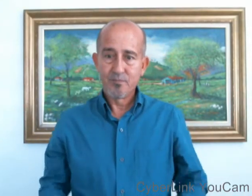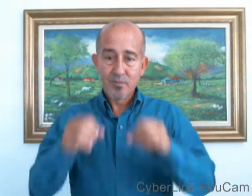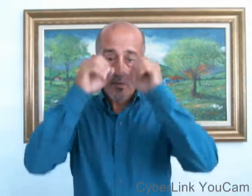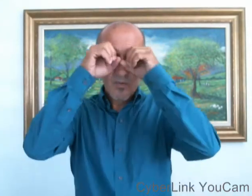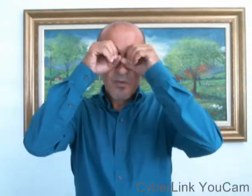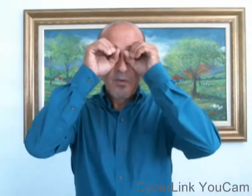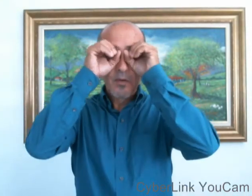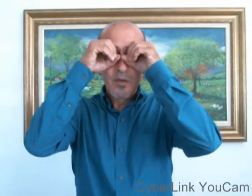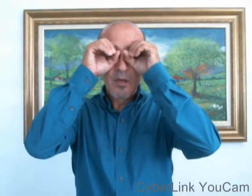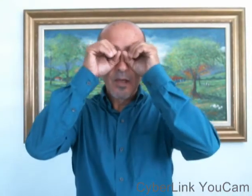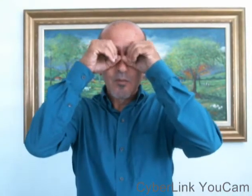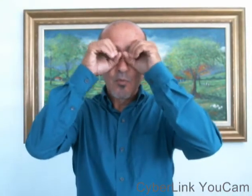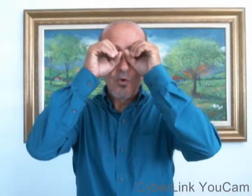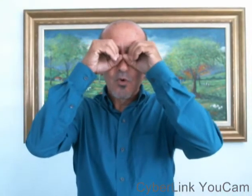El búho.